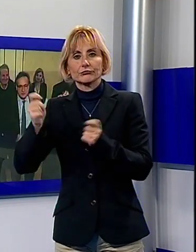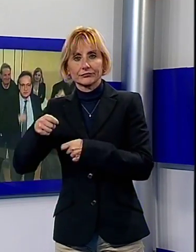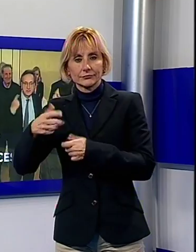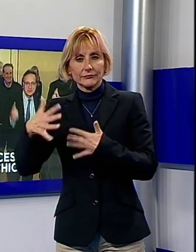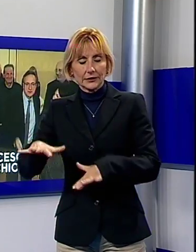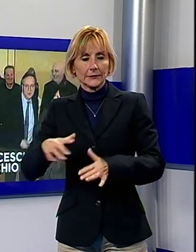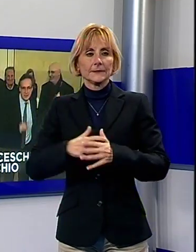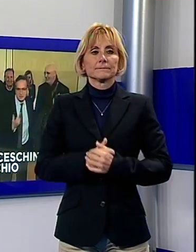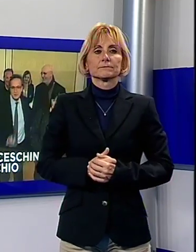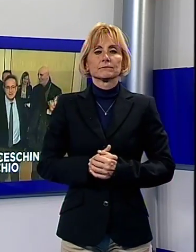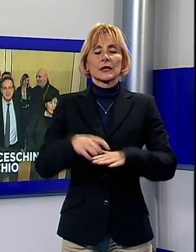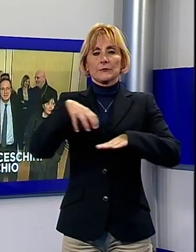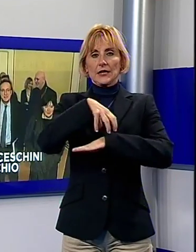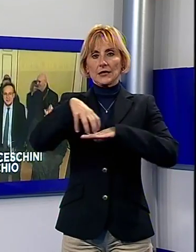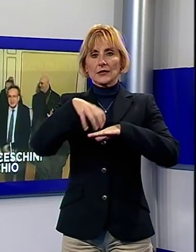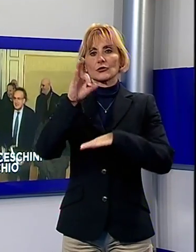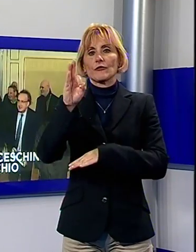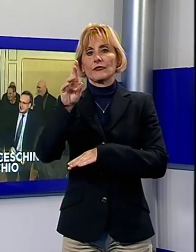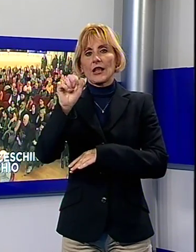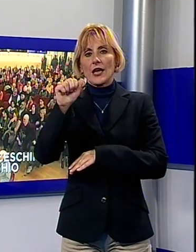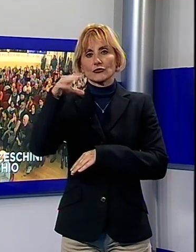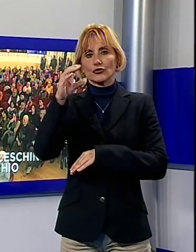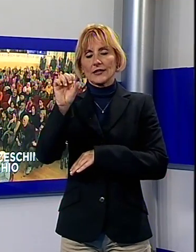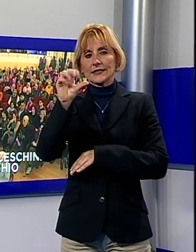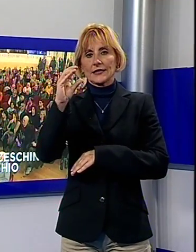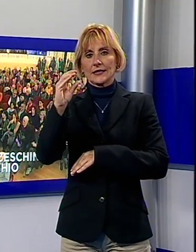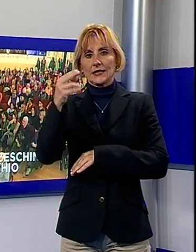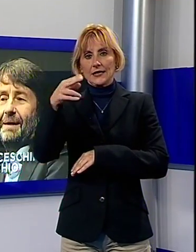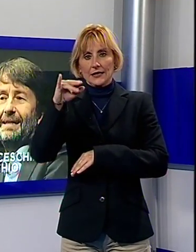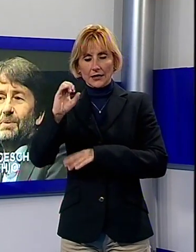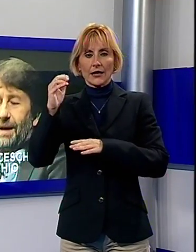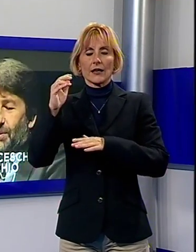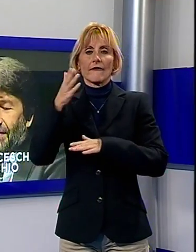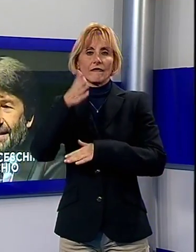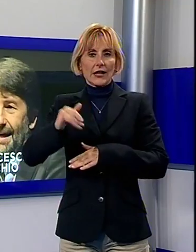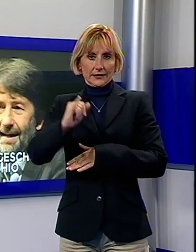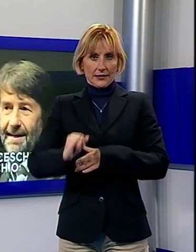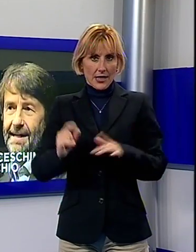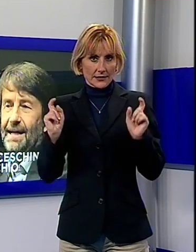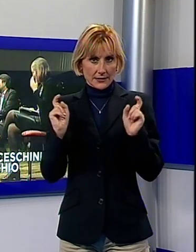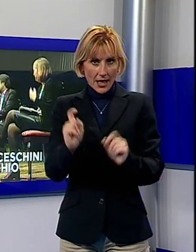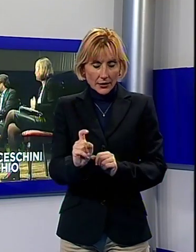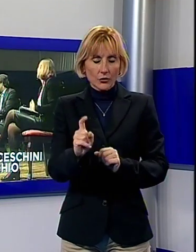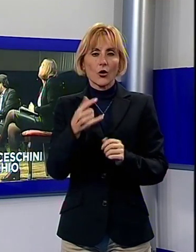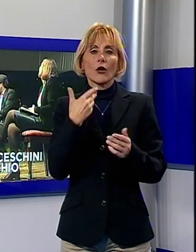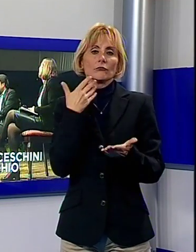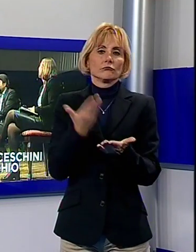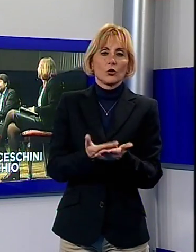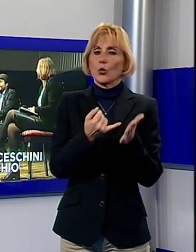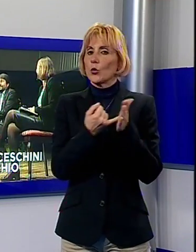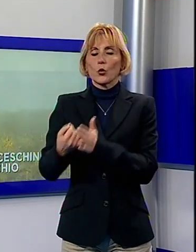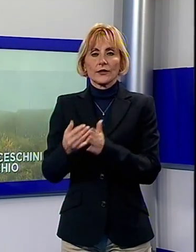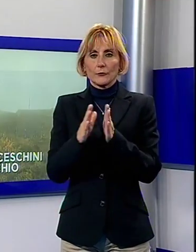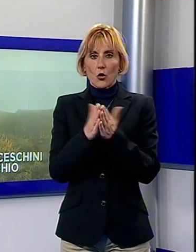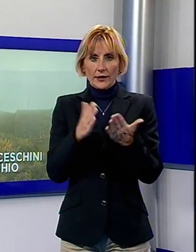ministro Franceschini in Valle del Serchio, il ministro dei beni culturali, presenta il suo ultimo libro e visita Casa